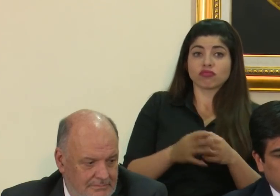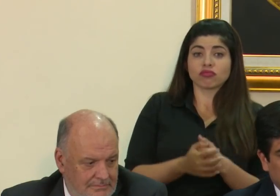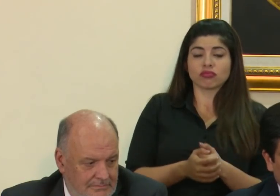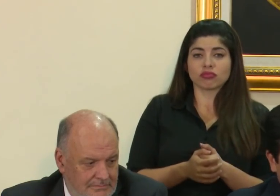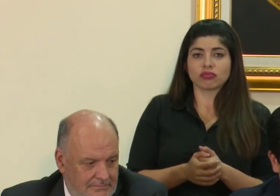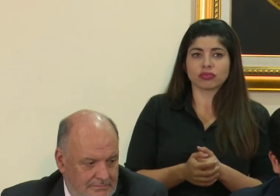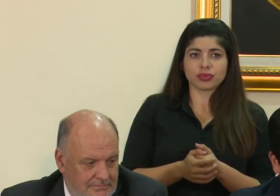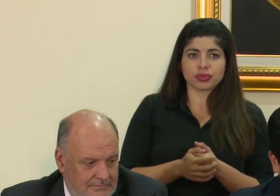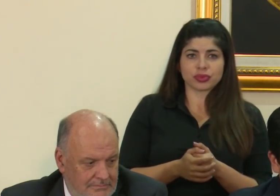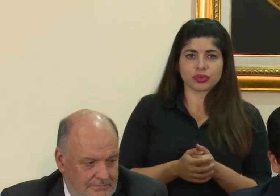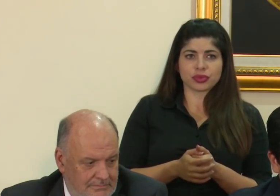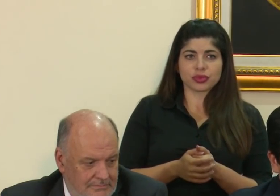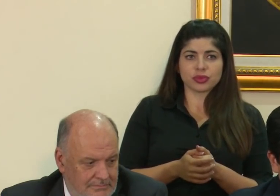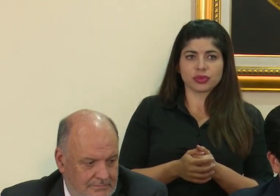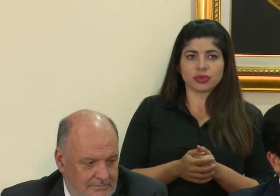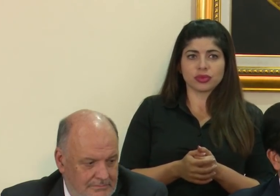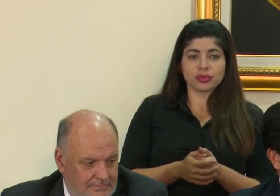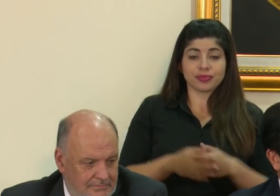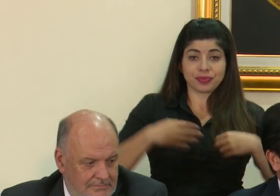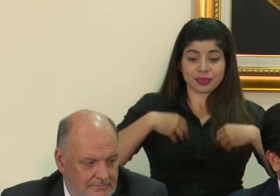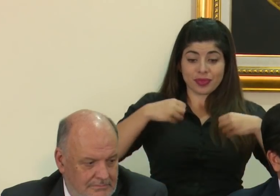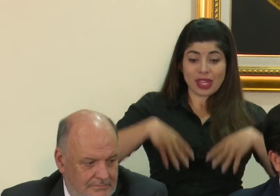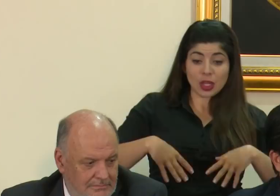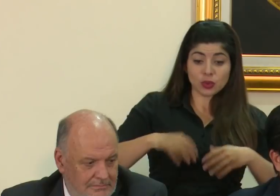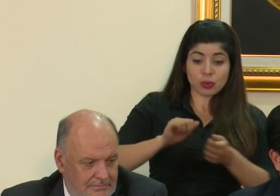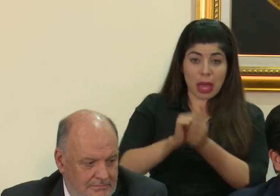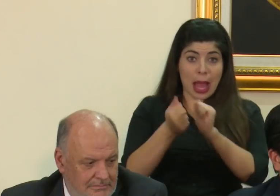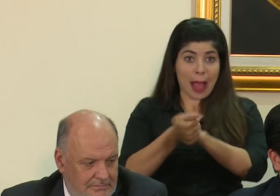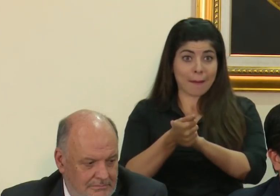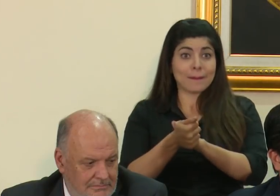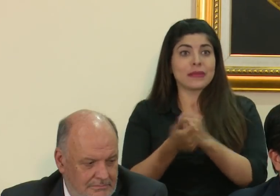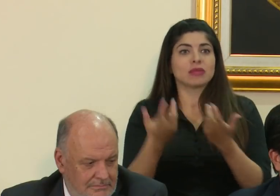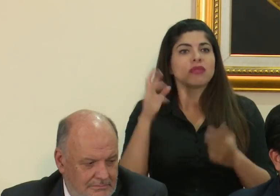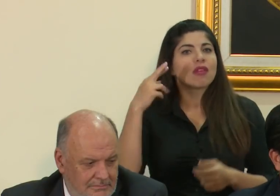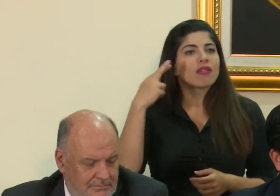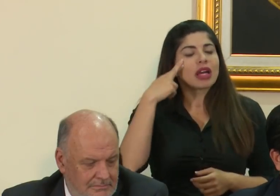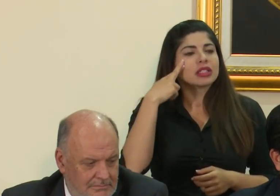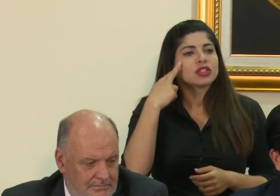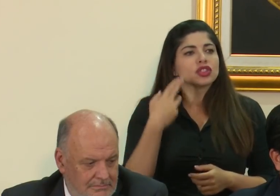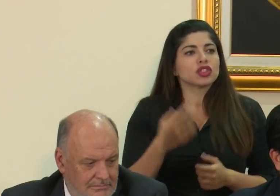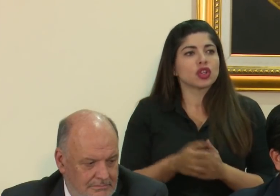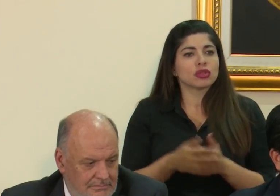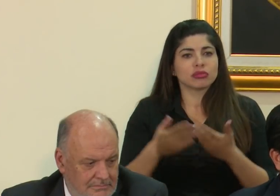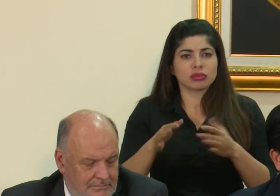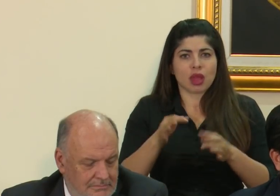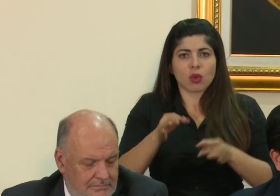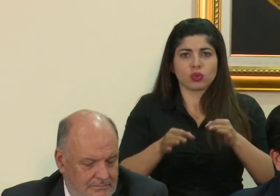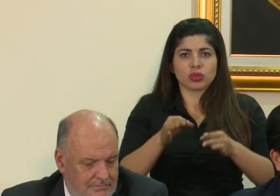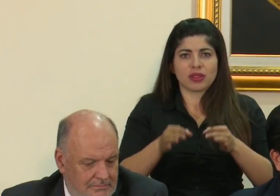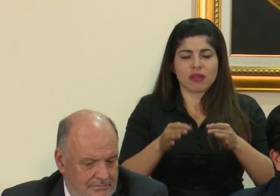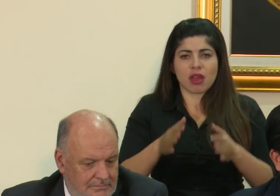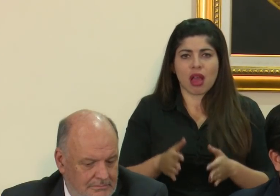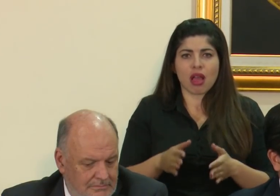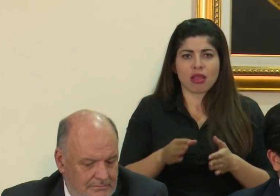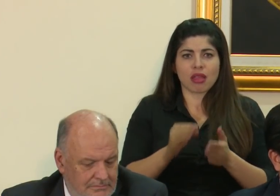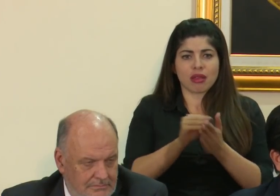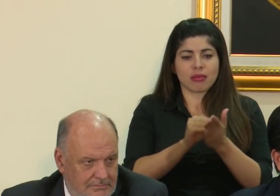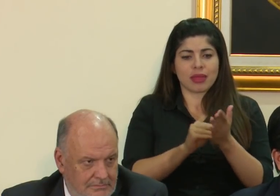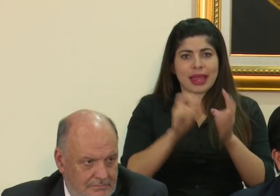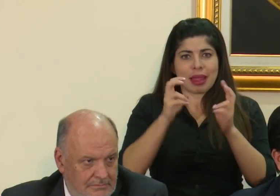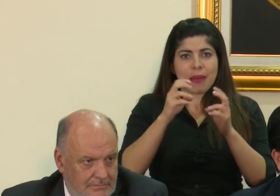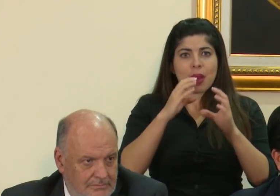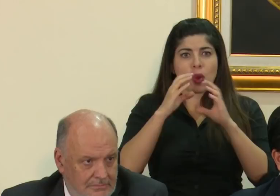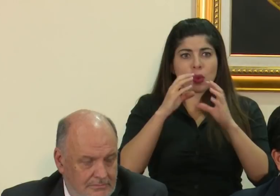las renuncias, a los cambios, las razones están justificadas en el material de